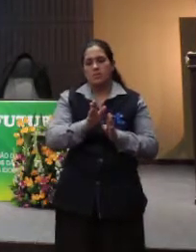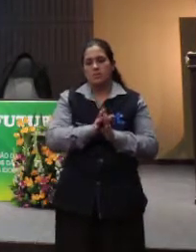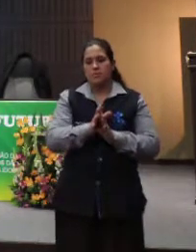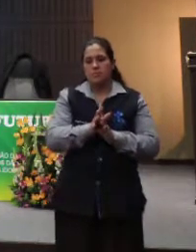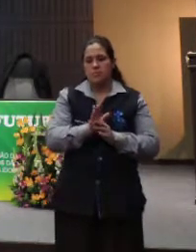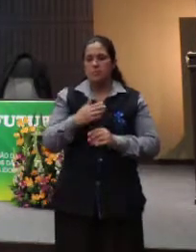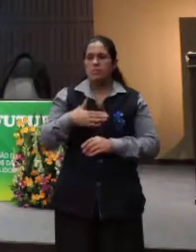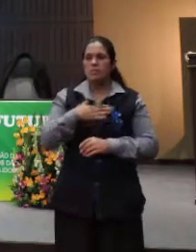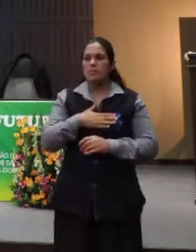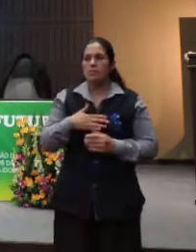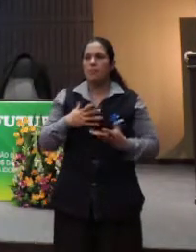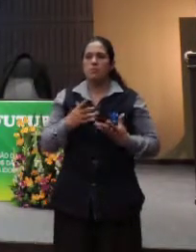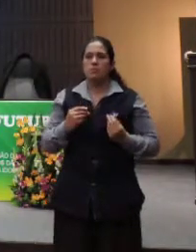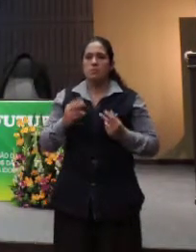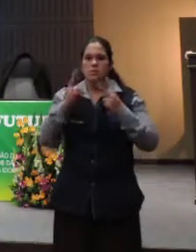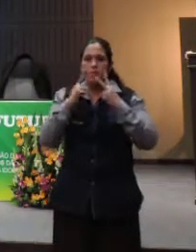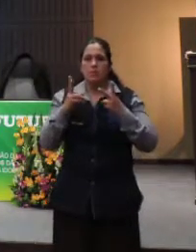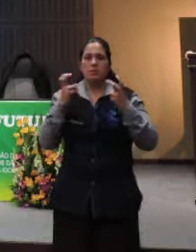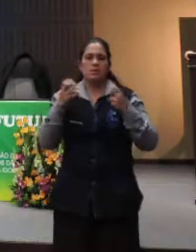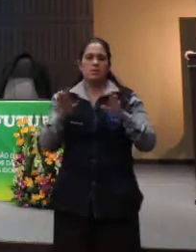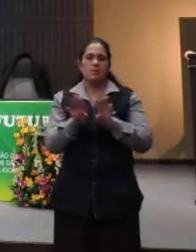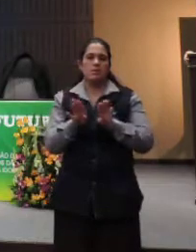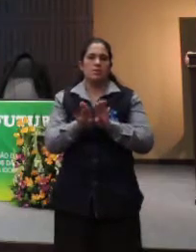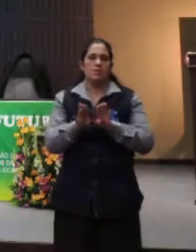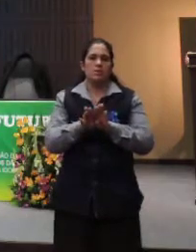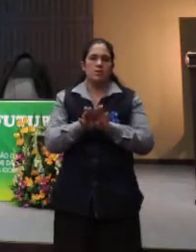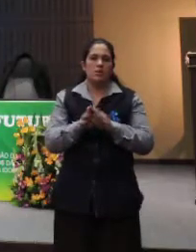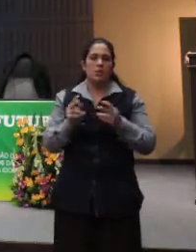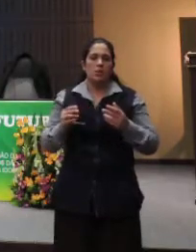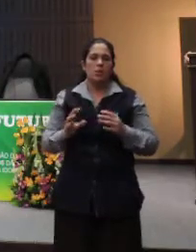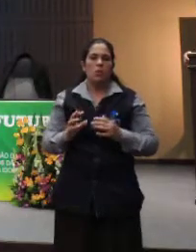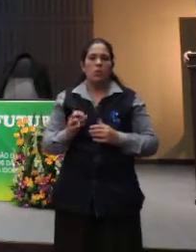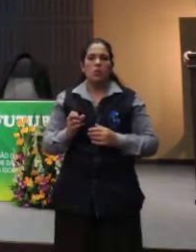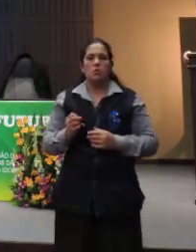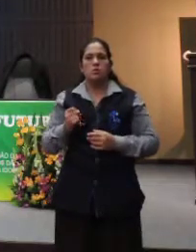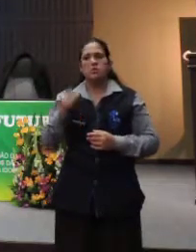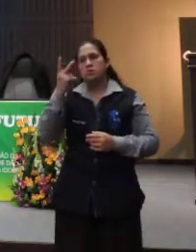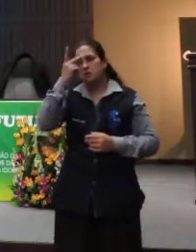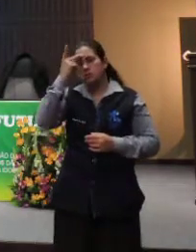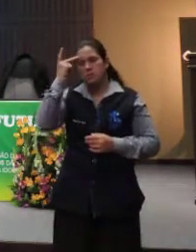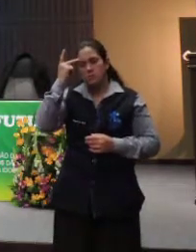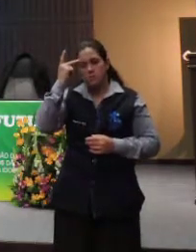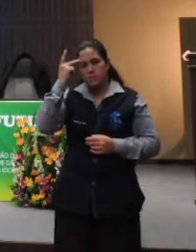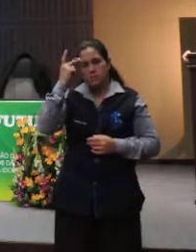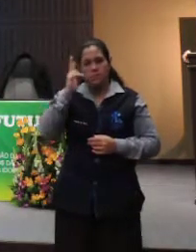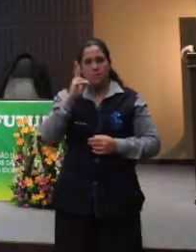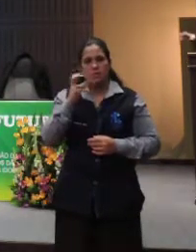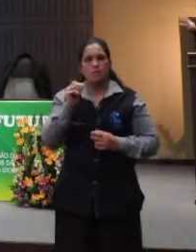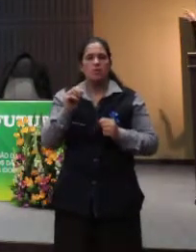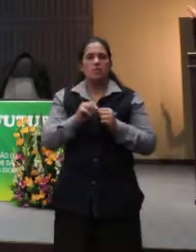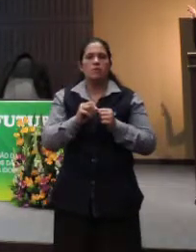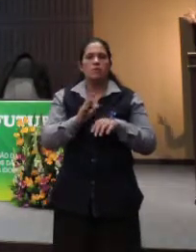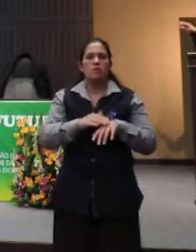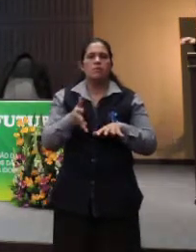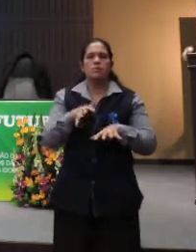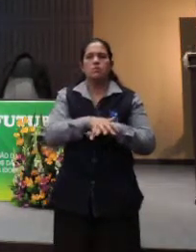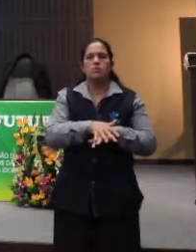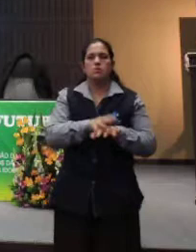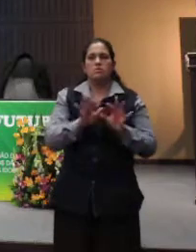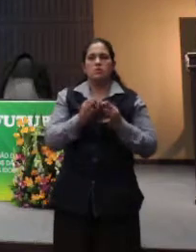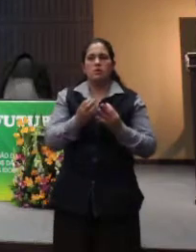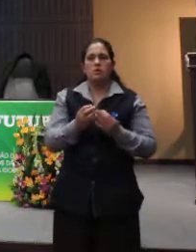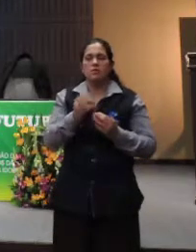gente gosta muito, quando percebe, uma das coisas que mais faz a inclusão na família, nós percebemos, nossos problemas